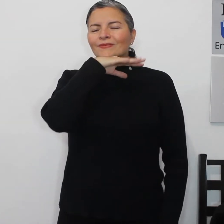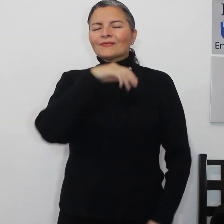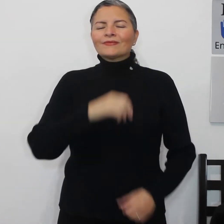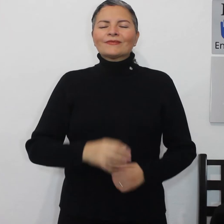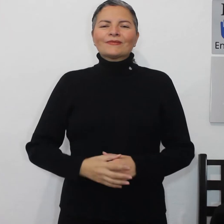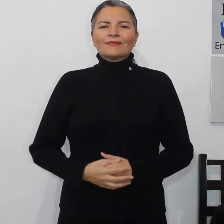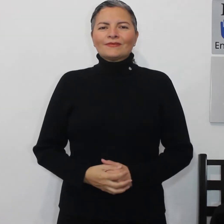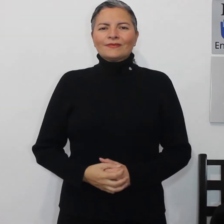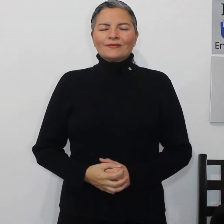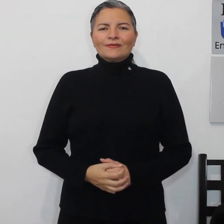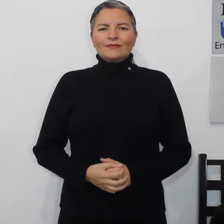cereza,